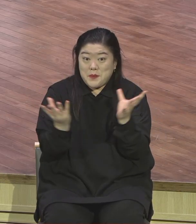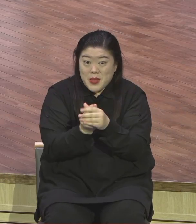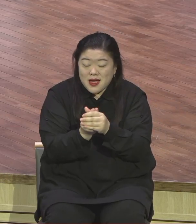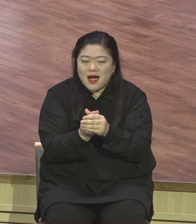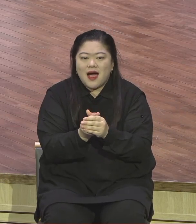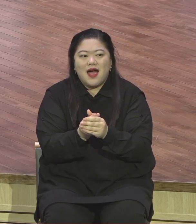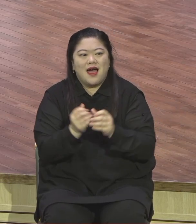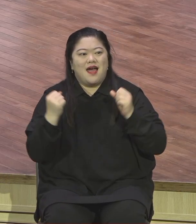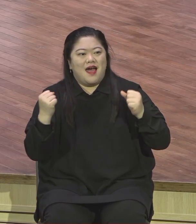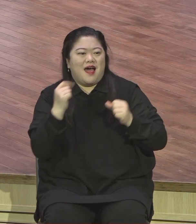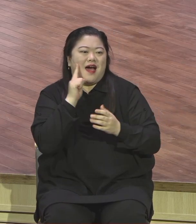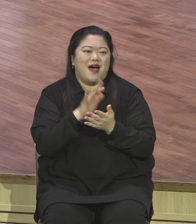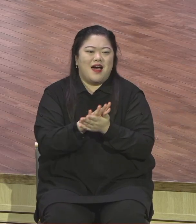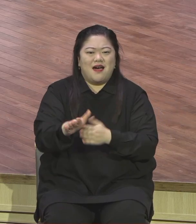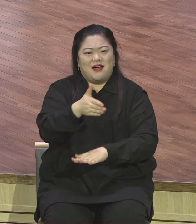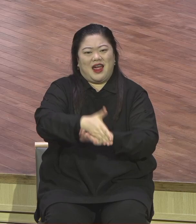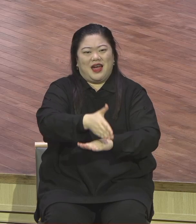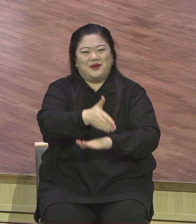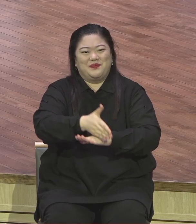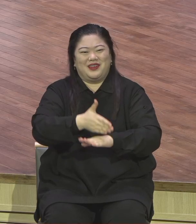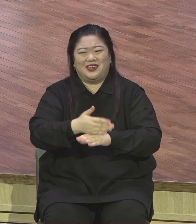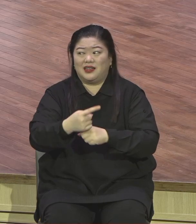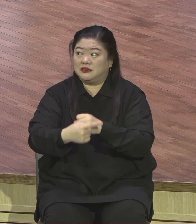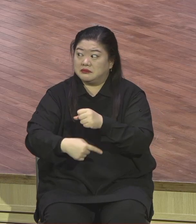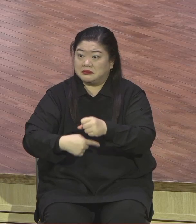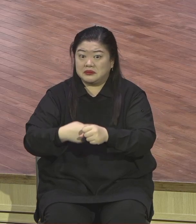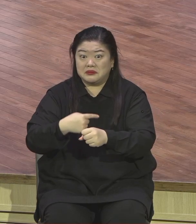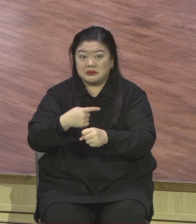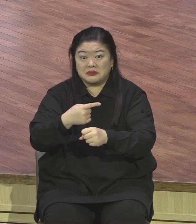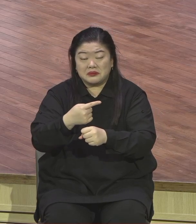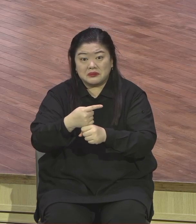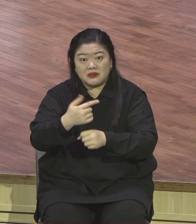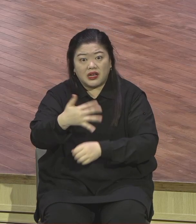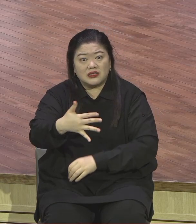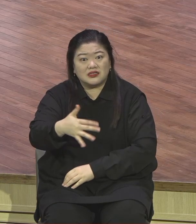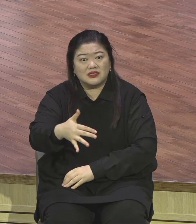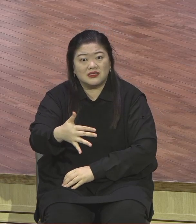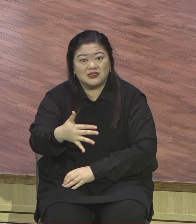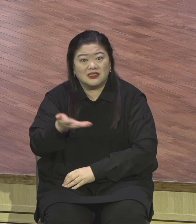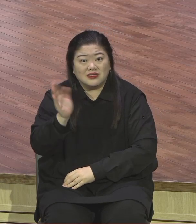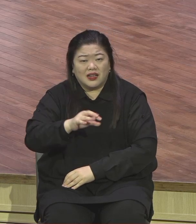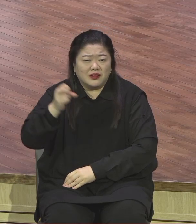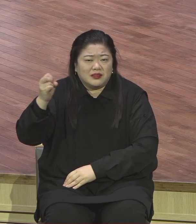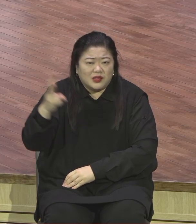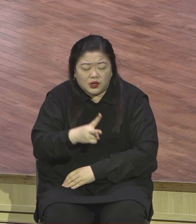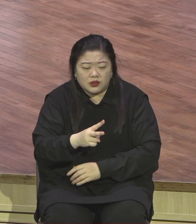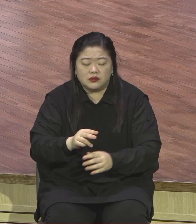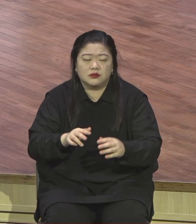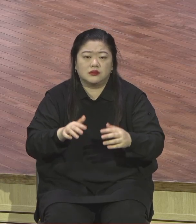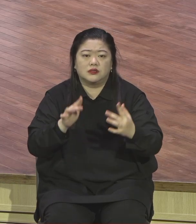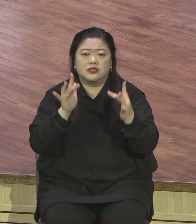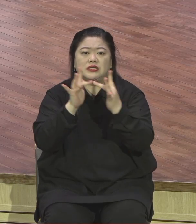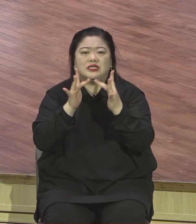이렇게 또 비대면으로 텅 빈 이 교회에서 예배를 드리는 제 마음이